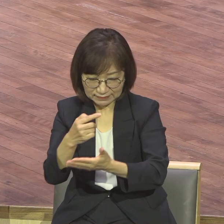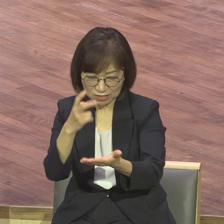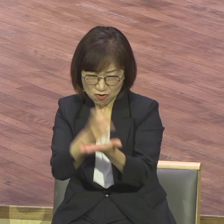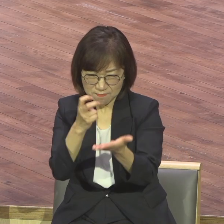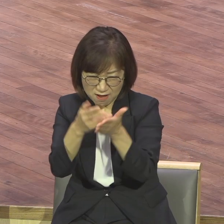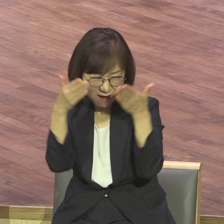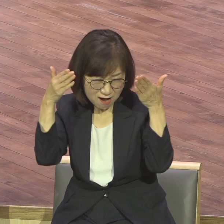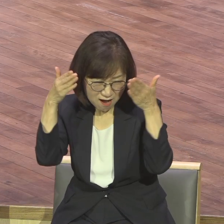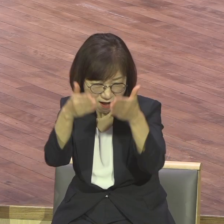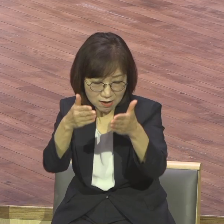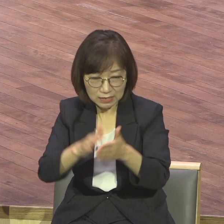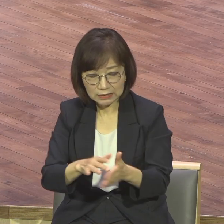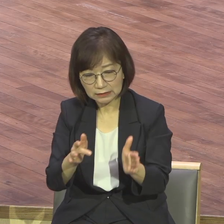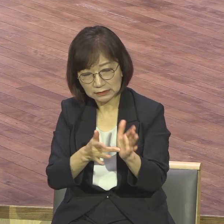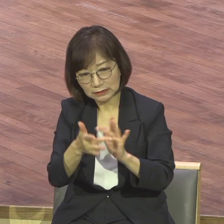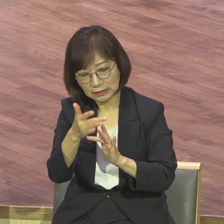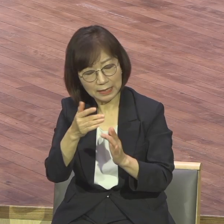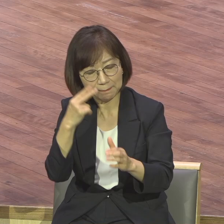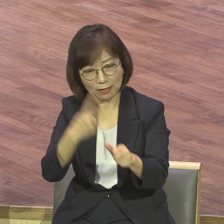안타까운 마음으로 하는 고백이죠.